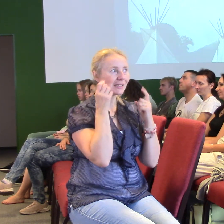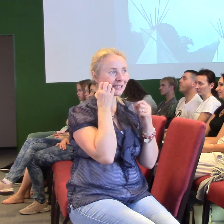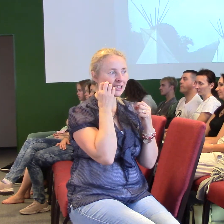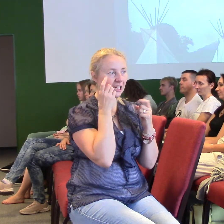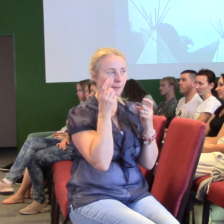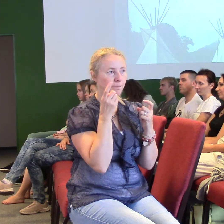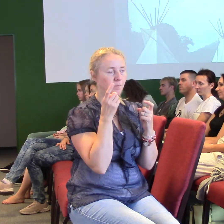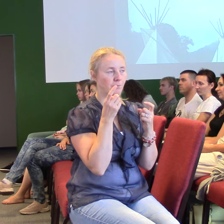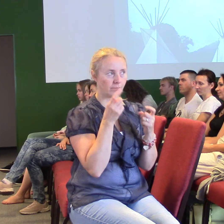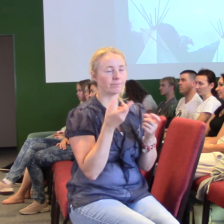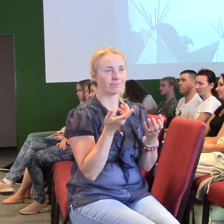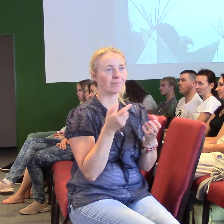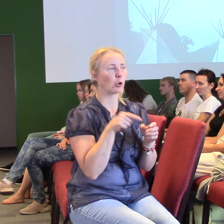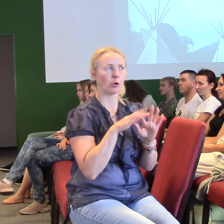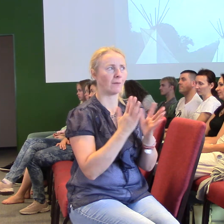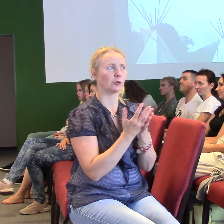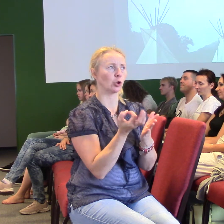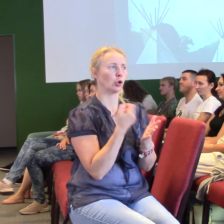Tak. A to je asi všechno, co jsem vám chtěl dneska říct.